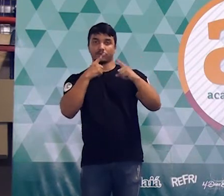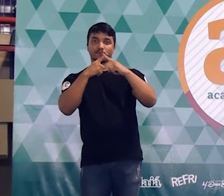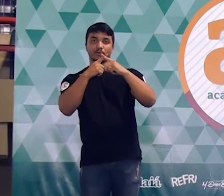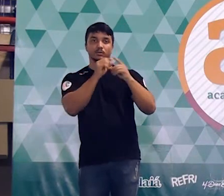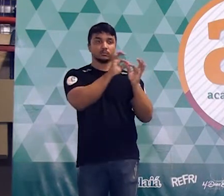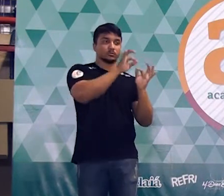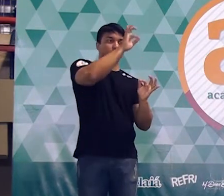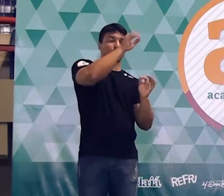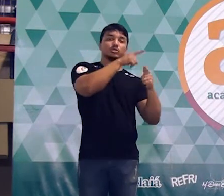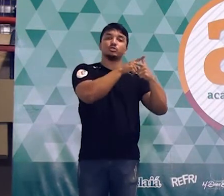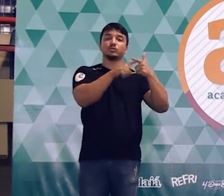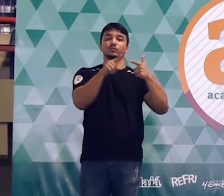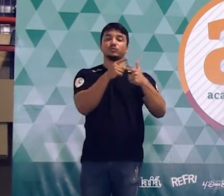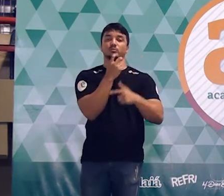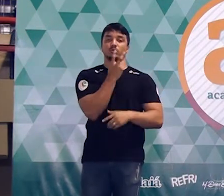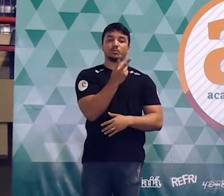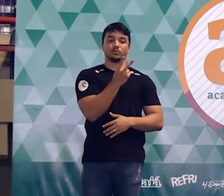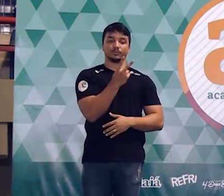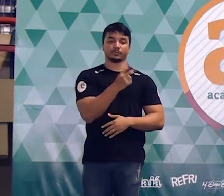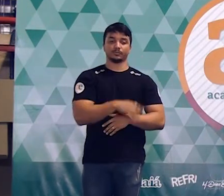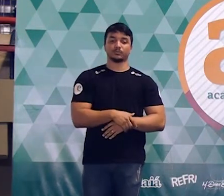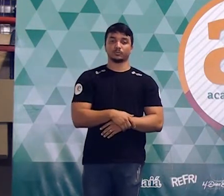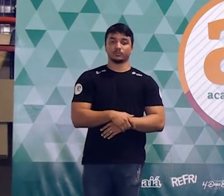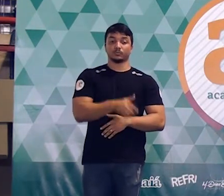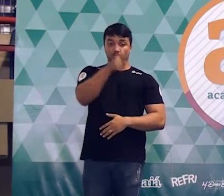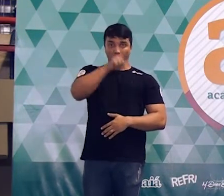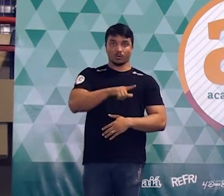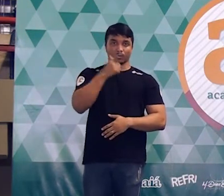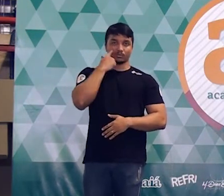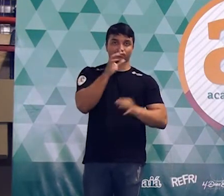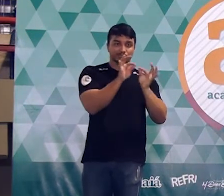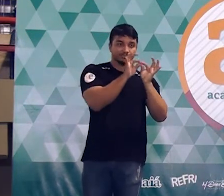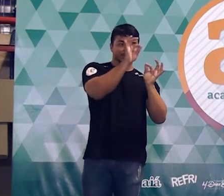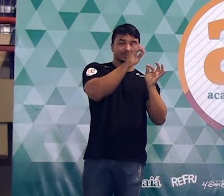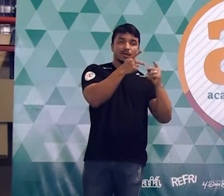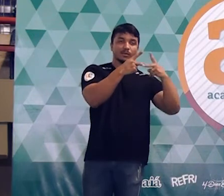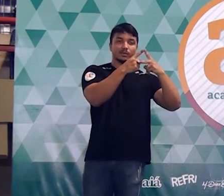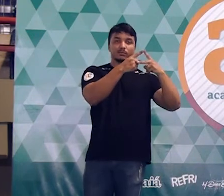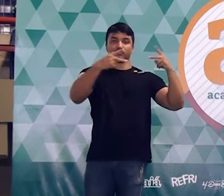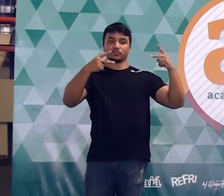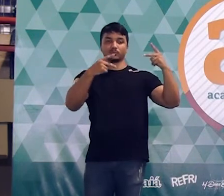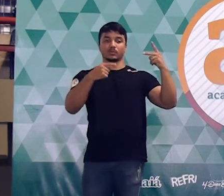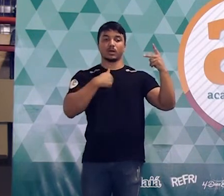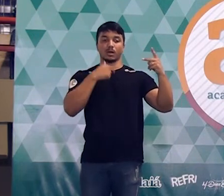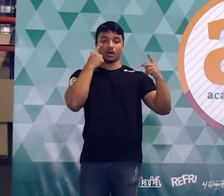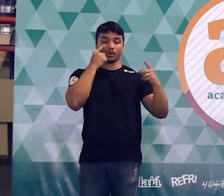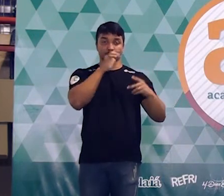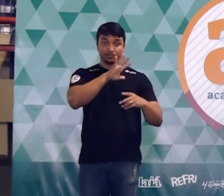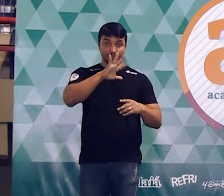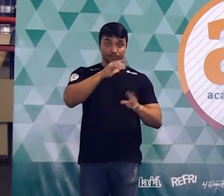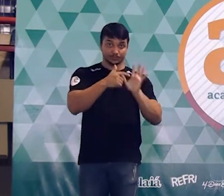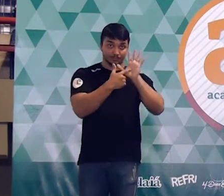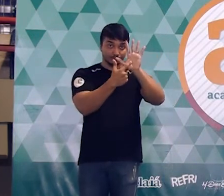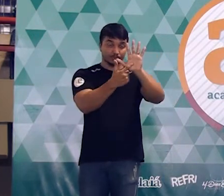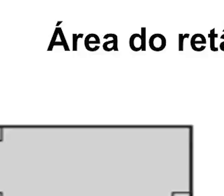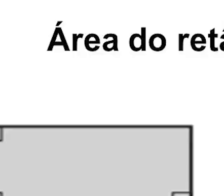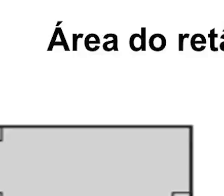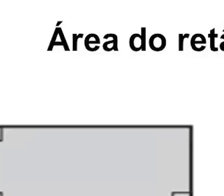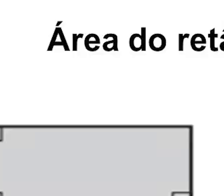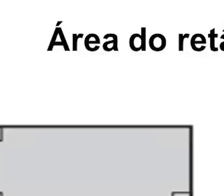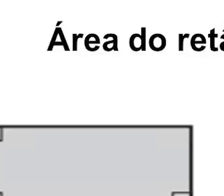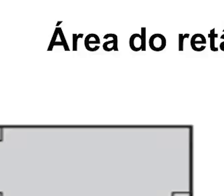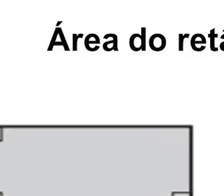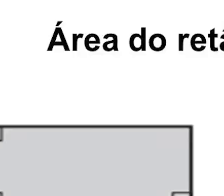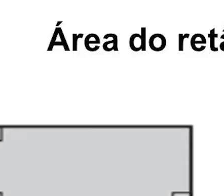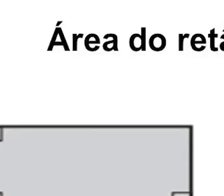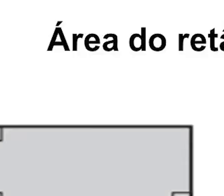Então o que é que nós vamos fazer? Eu vou destacar novamente essa figura, certo? E vou dizer o seguinte, que a área do